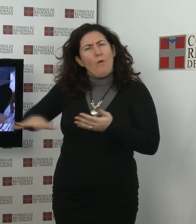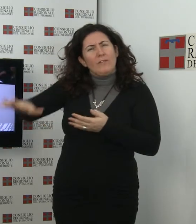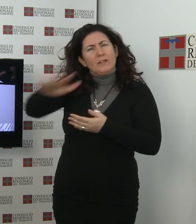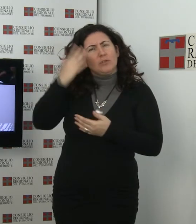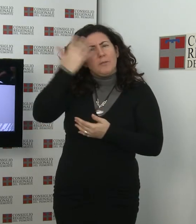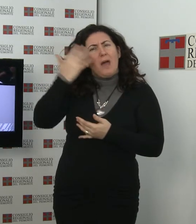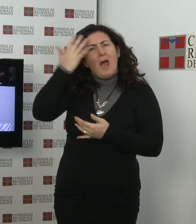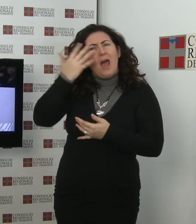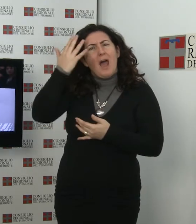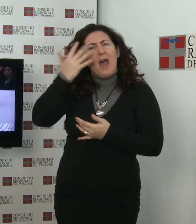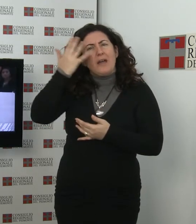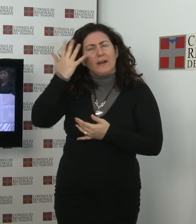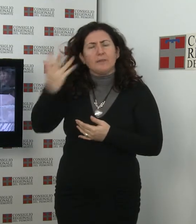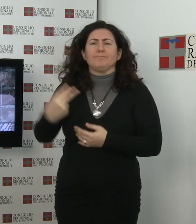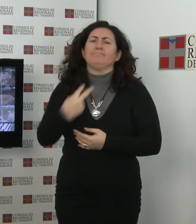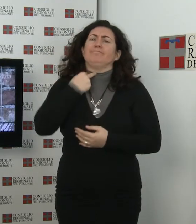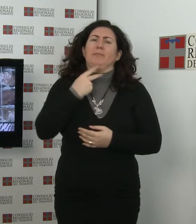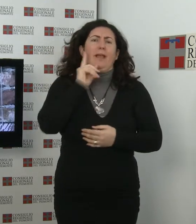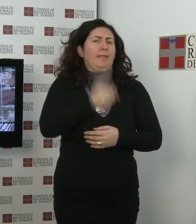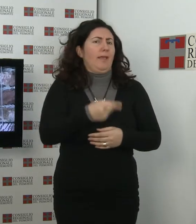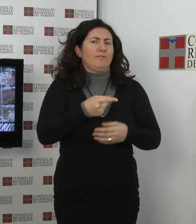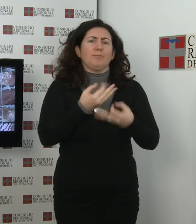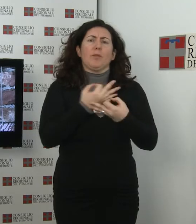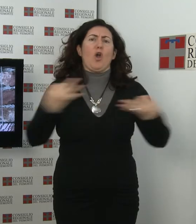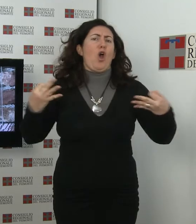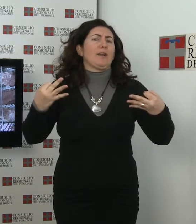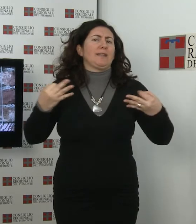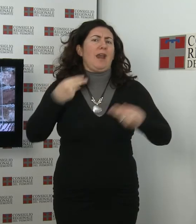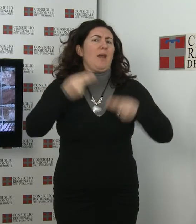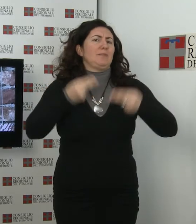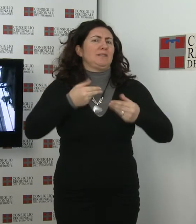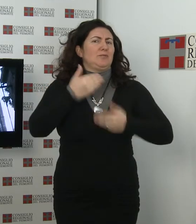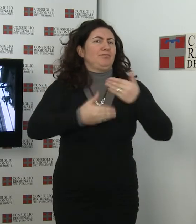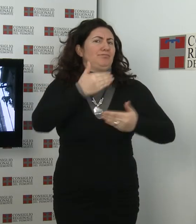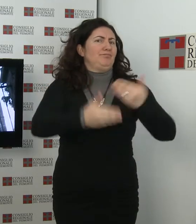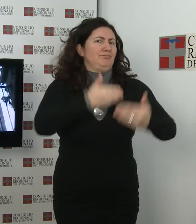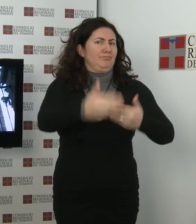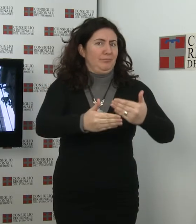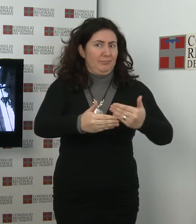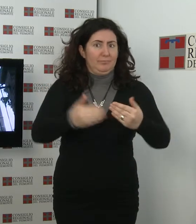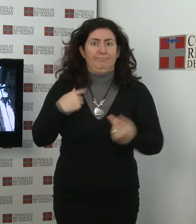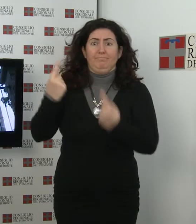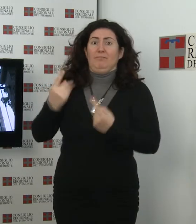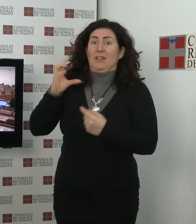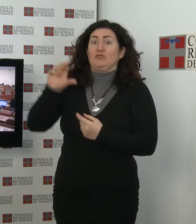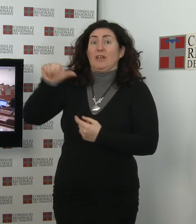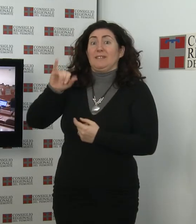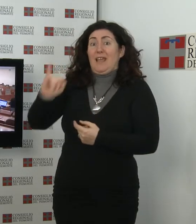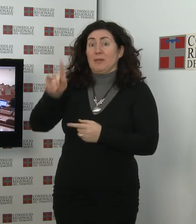alle questioni indifferibili e urgenti. Pertanto, mentre si è sospesa la trattazione della riforma del CSI e della legge elettorale, proseguono i lavori